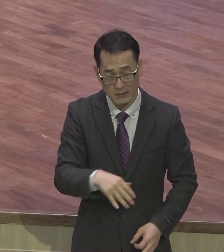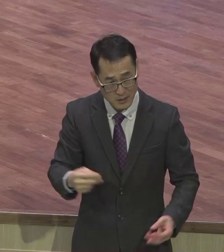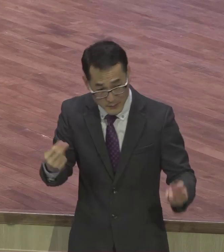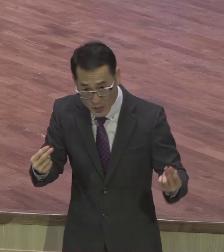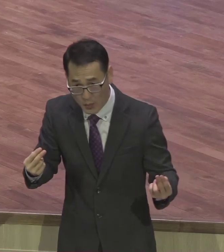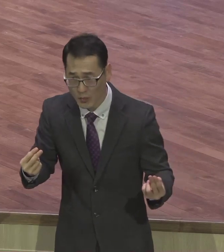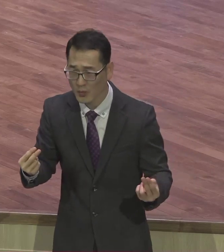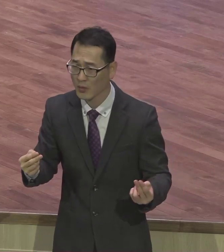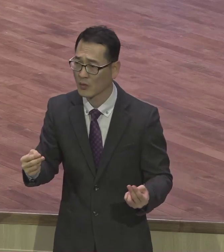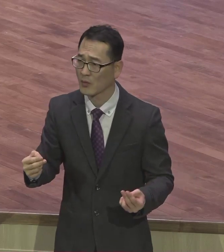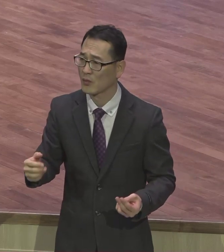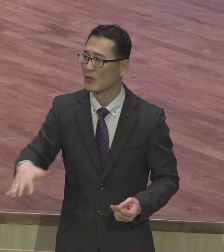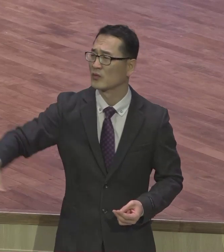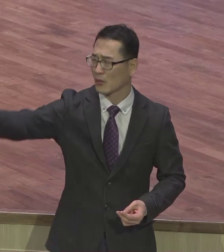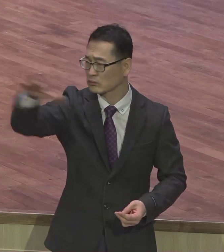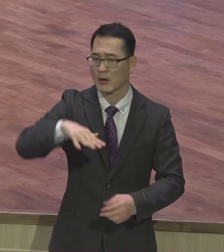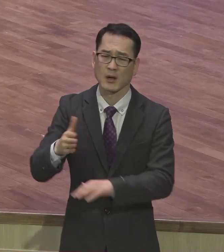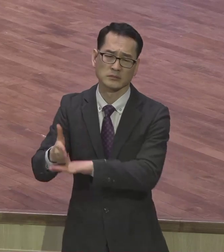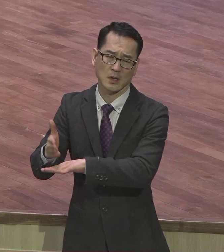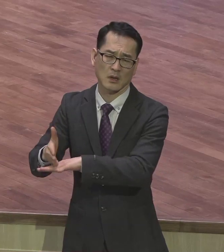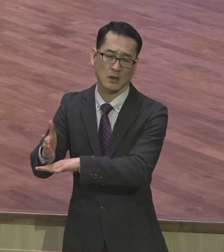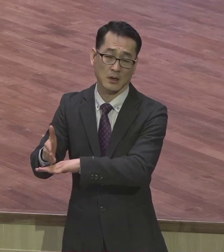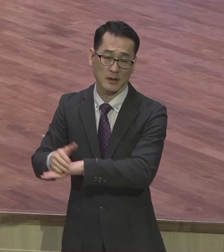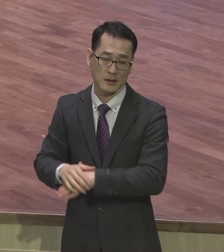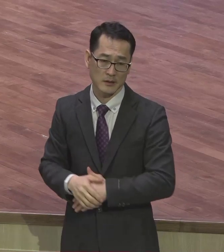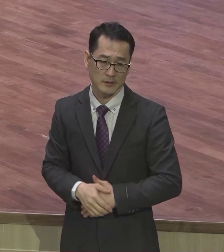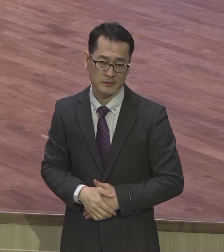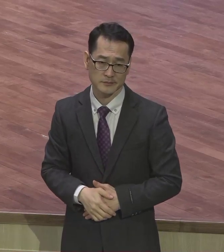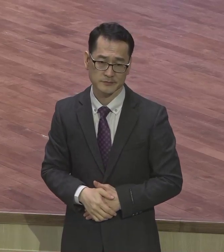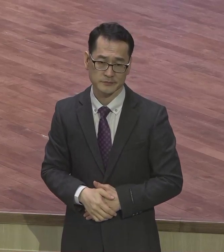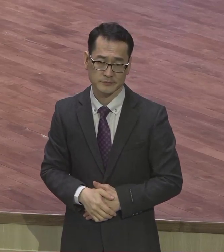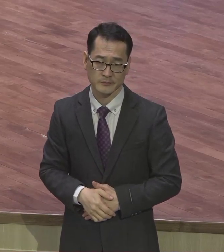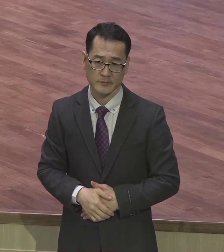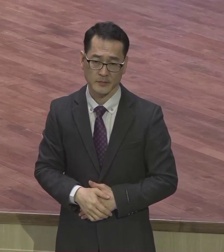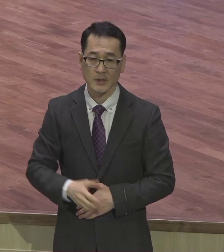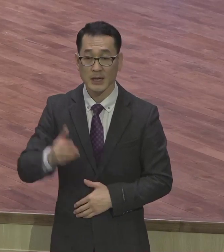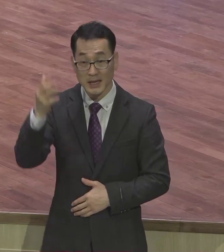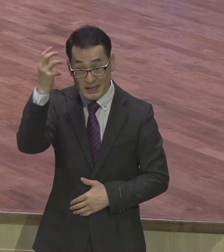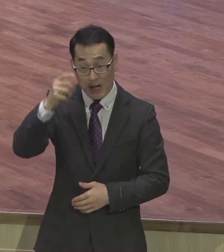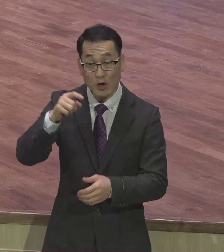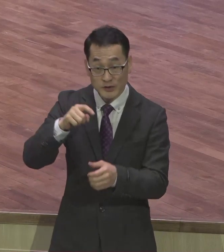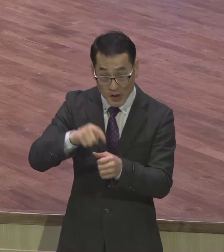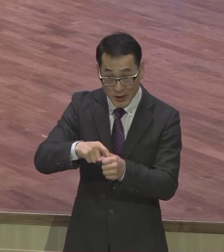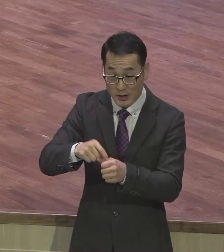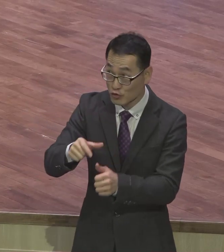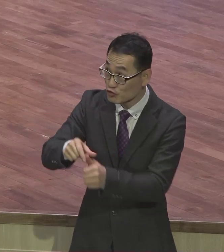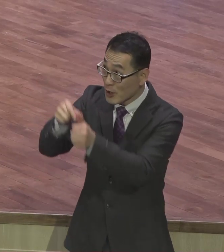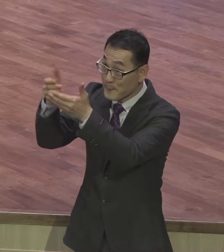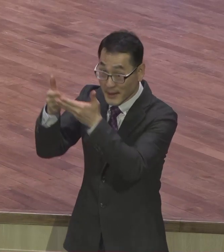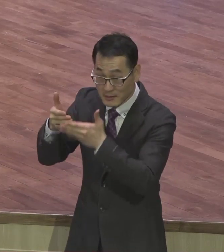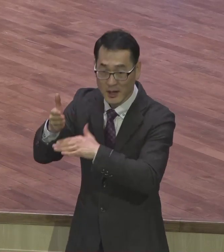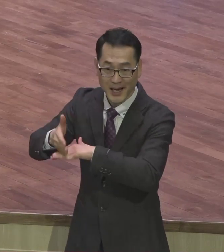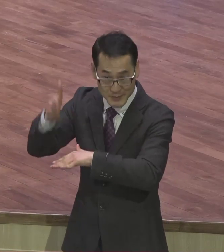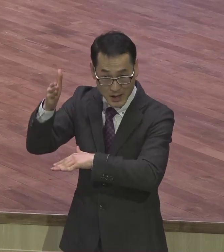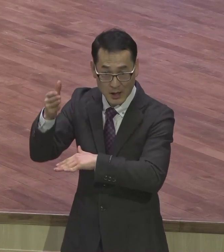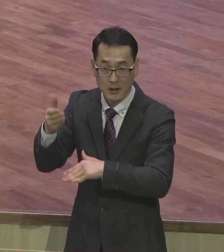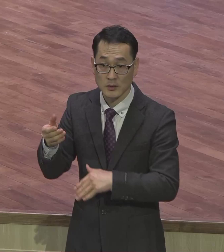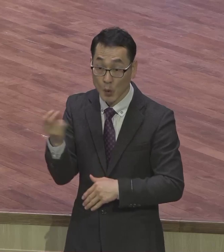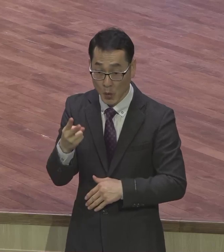여러분 하나님 앞에 영적으로 구원받은 것도 감사하지만 육신적으로 여러분 앉아서 예배 드리시다는